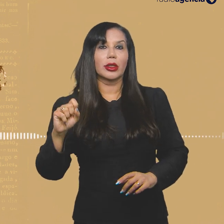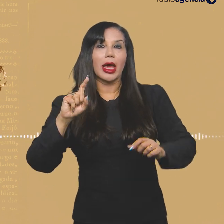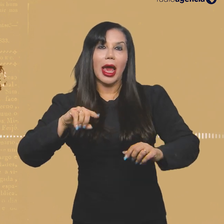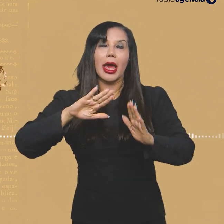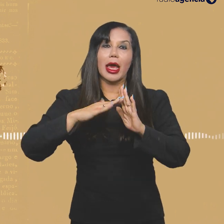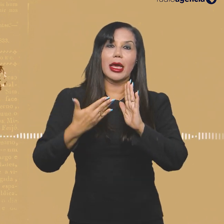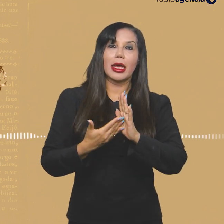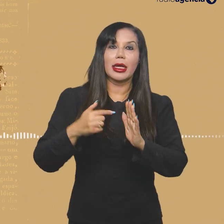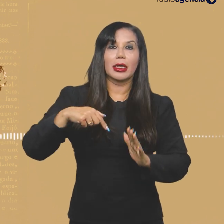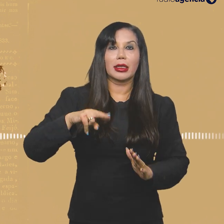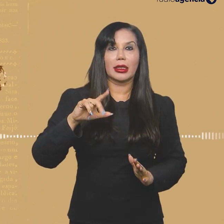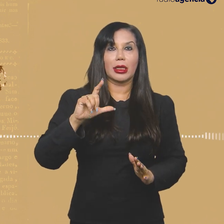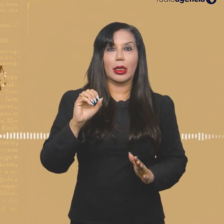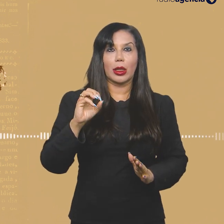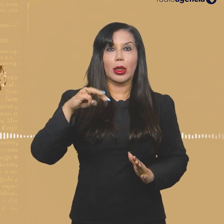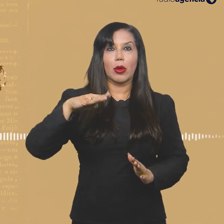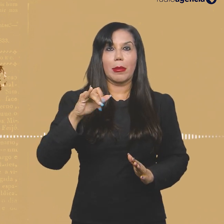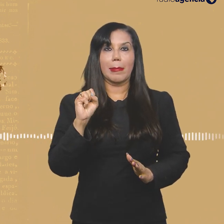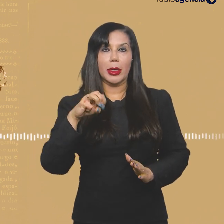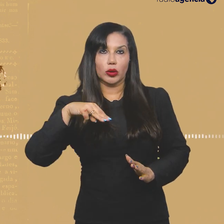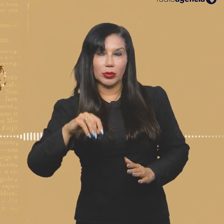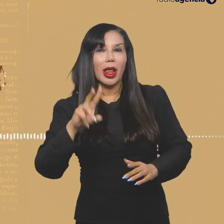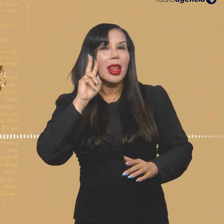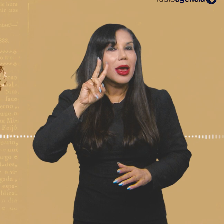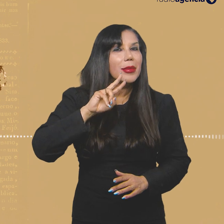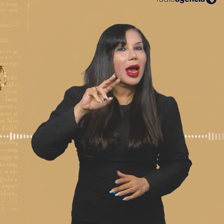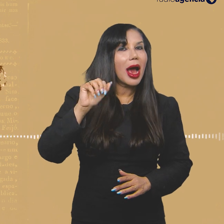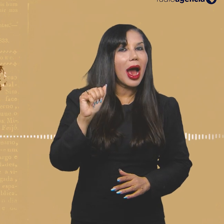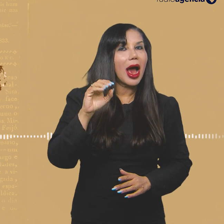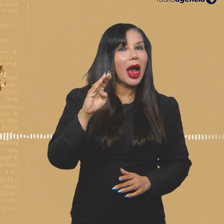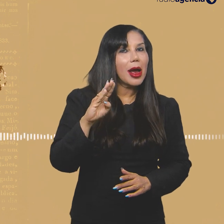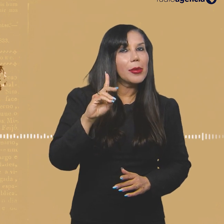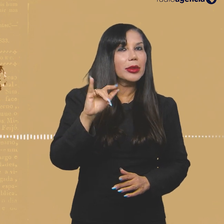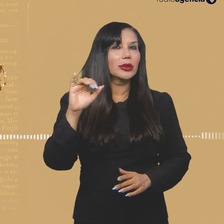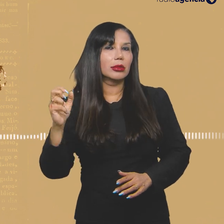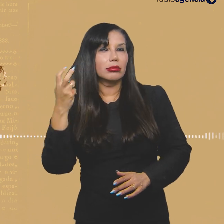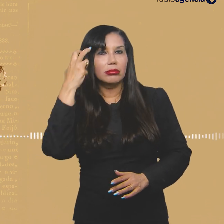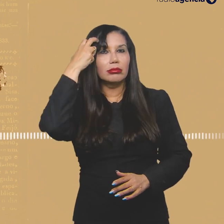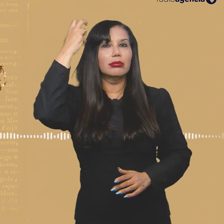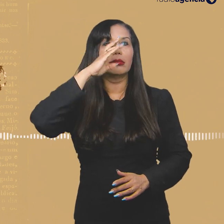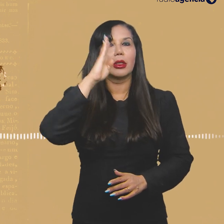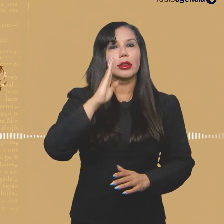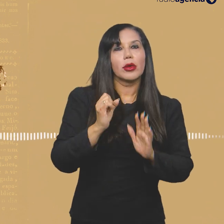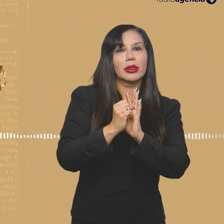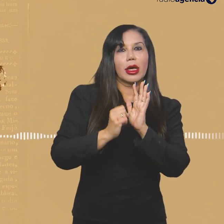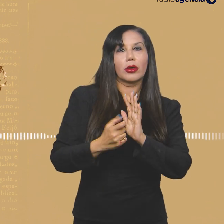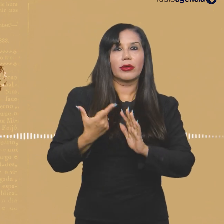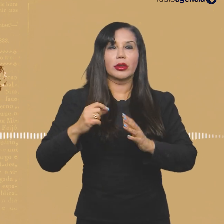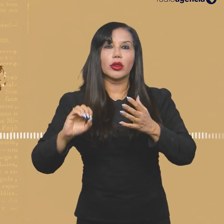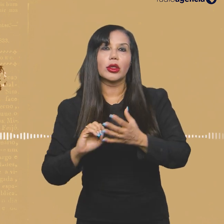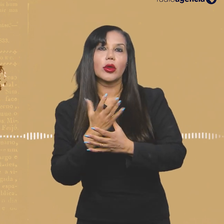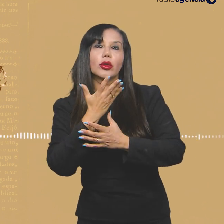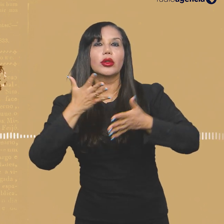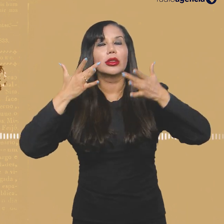chamou de quilombismo. Lembram do Abdias, né? Um dos maiores intelectuais do Brasil no século XX,